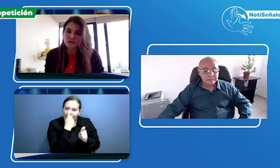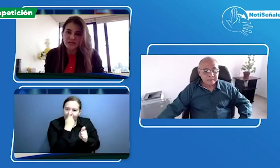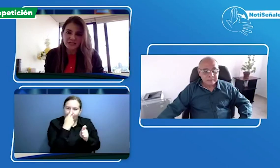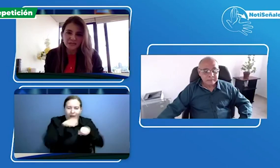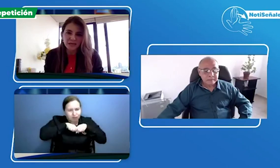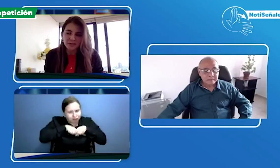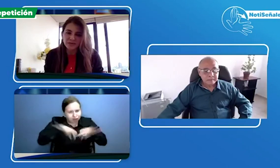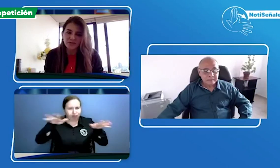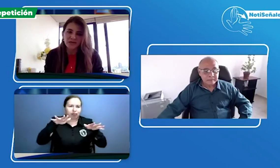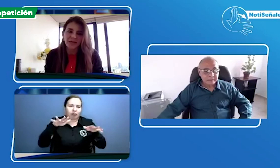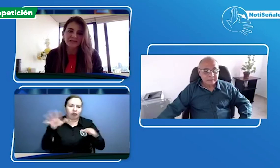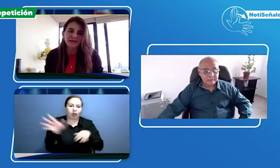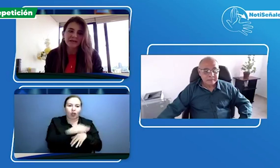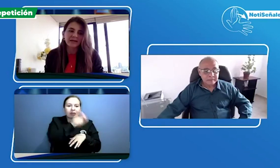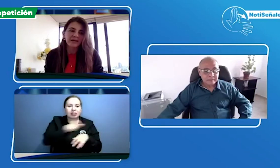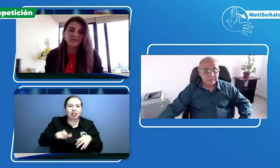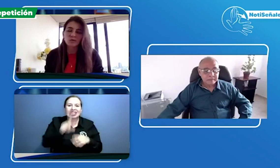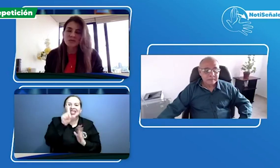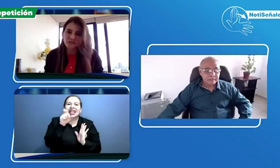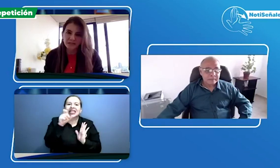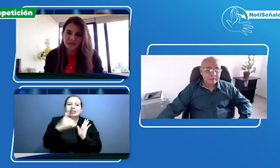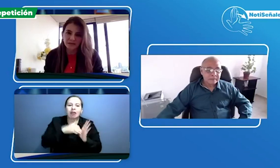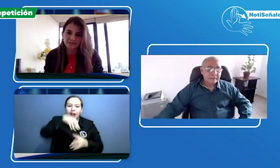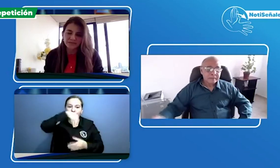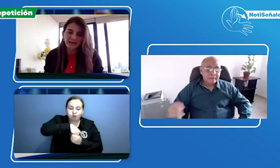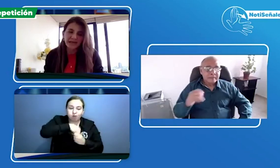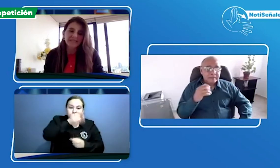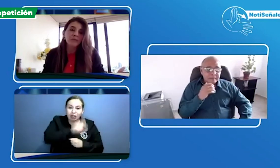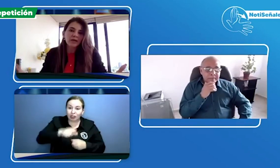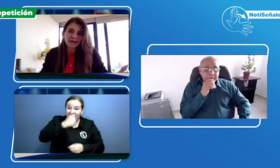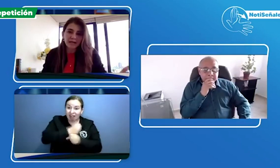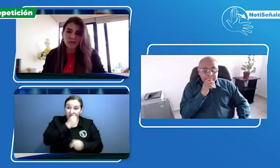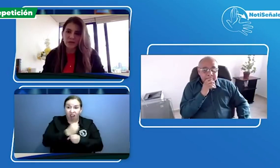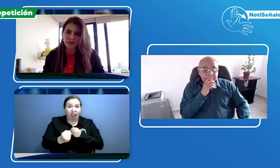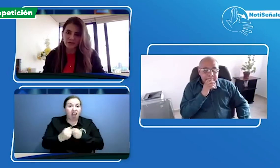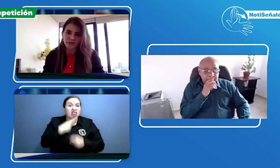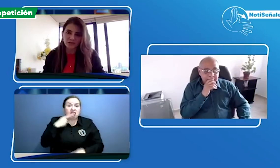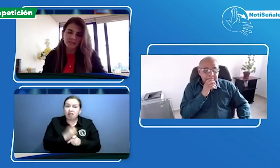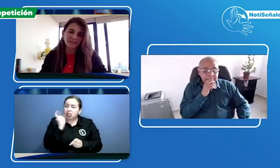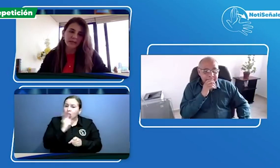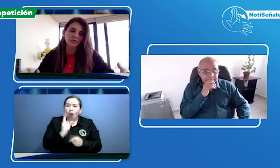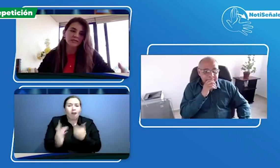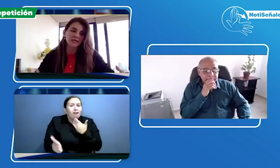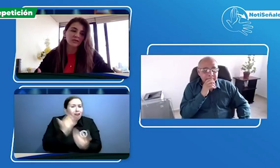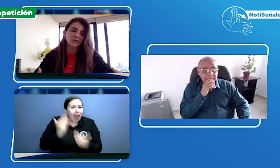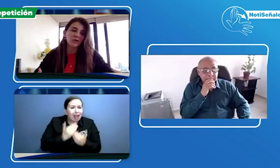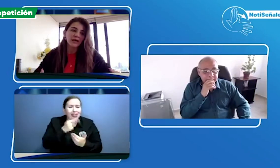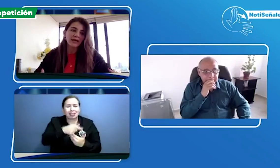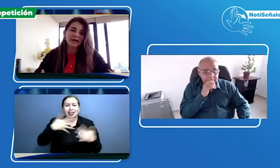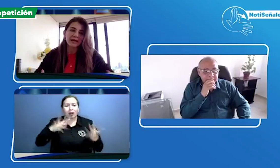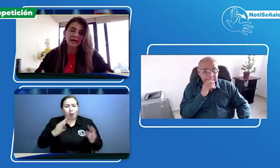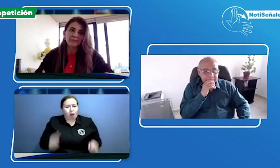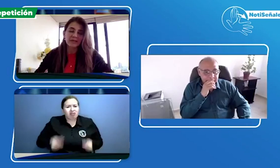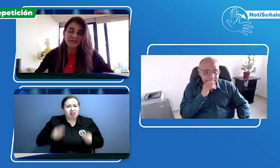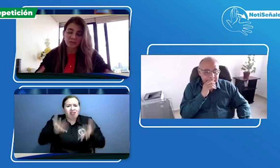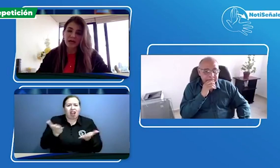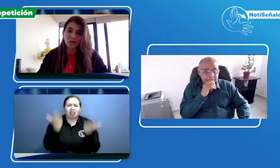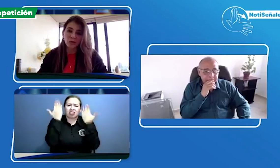seis mil profesionales que esto no es difícil que estamos generando beneficios que estamos haciendo estamos dejando